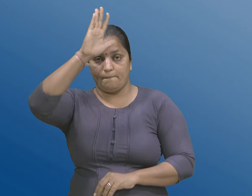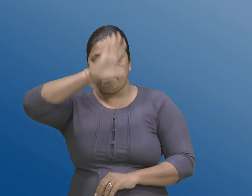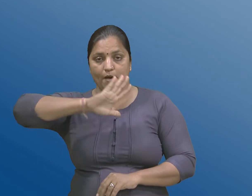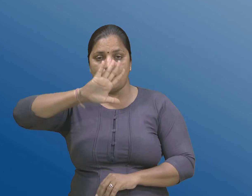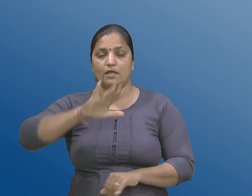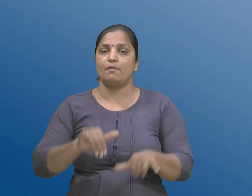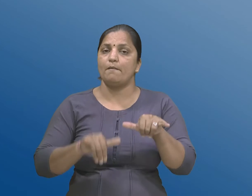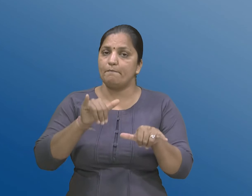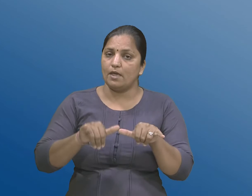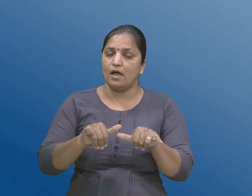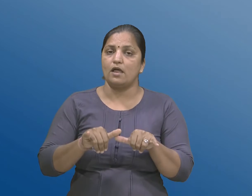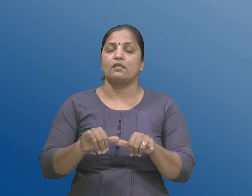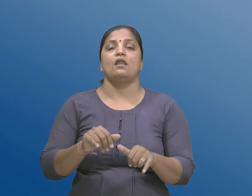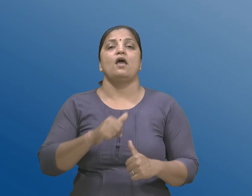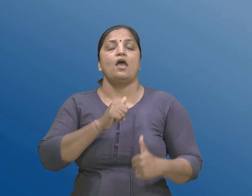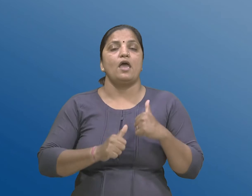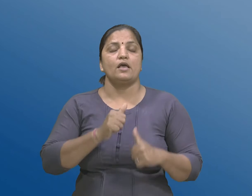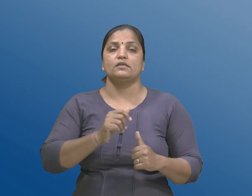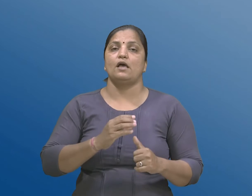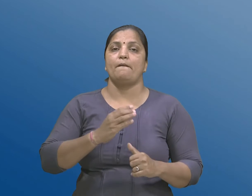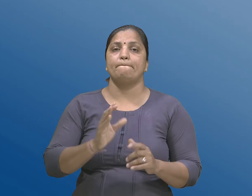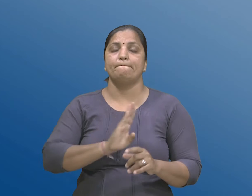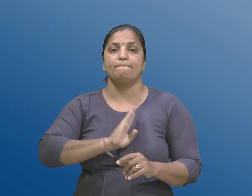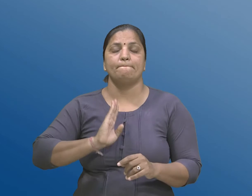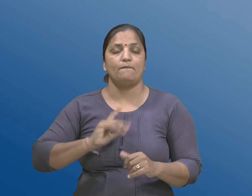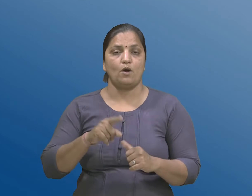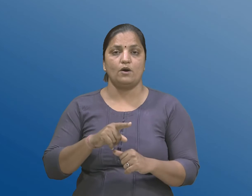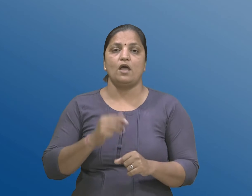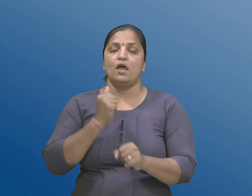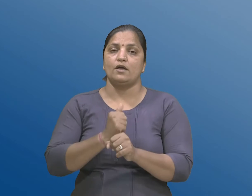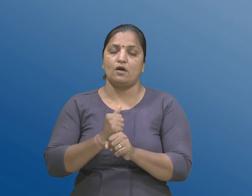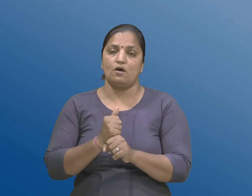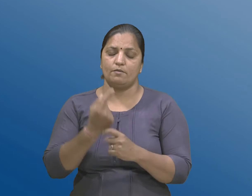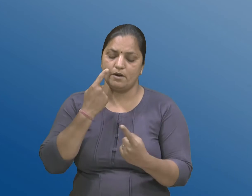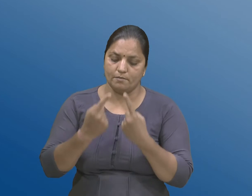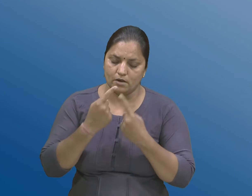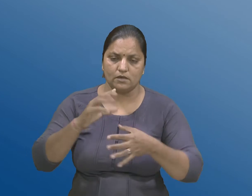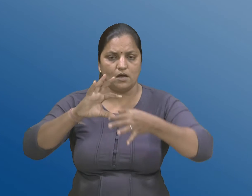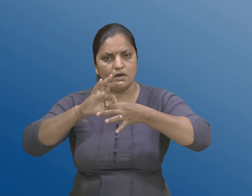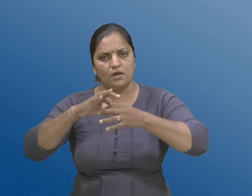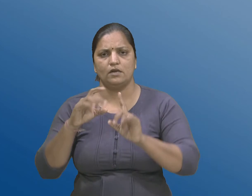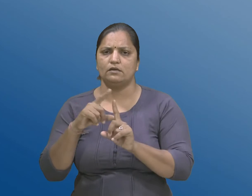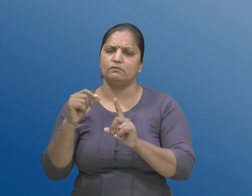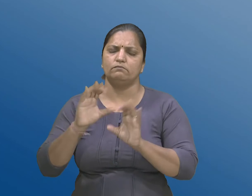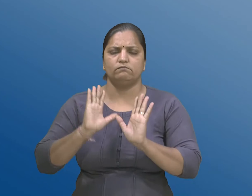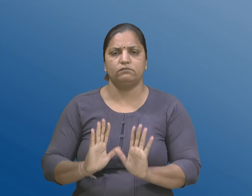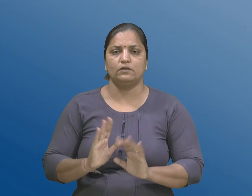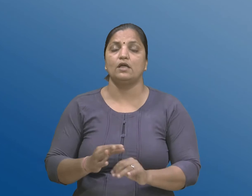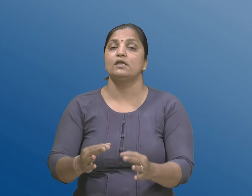अने महालेखा परिक्षक ने सरकारी हिसाबोना अन्वेशन ना सम्मंद मा होईजे अने खास करिने